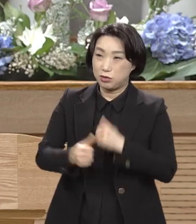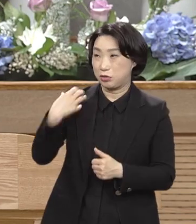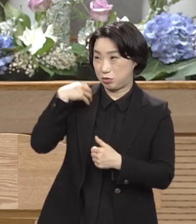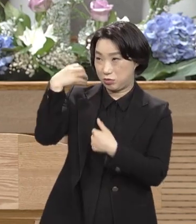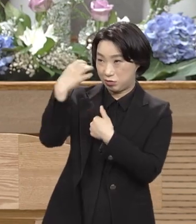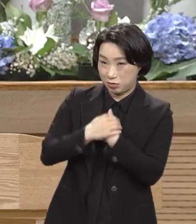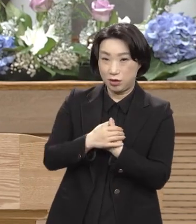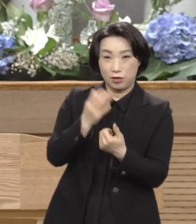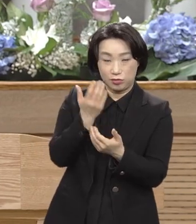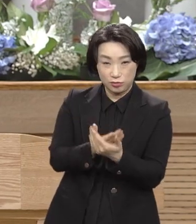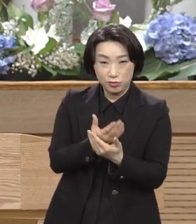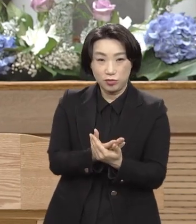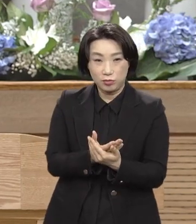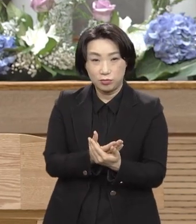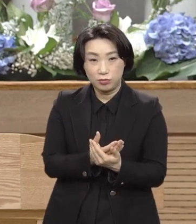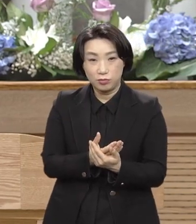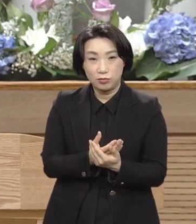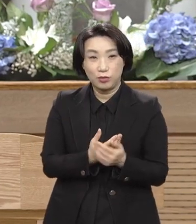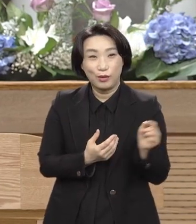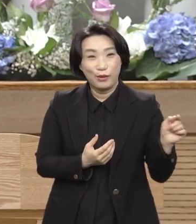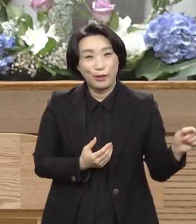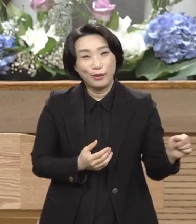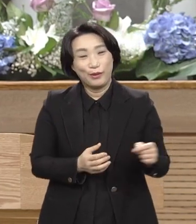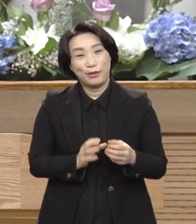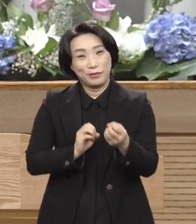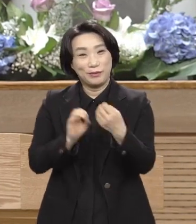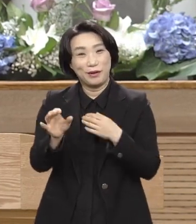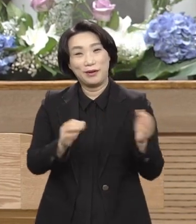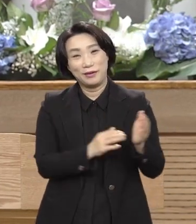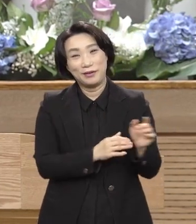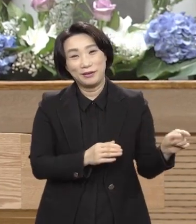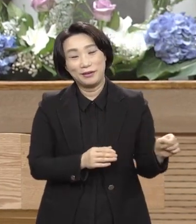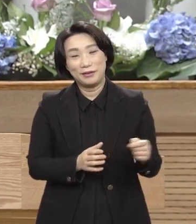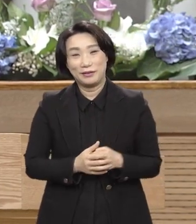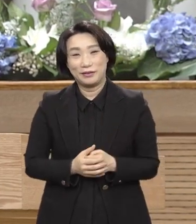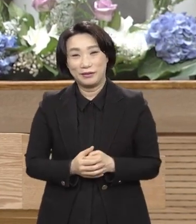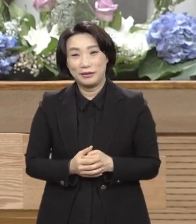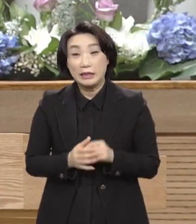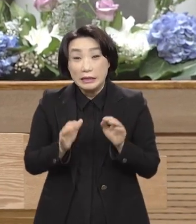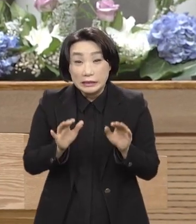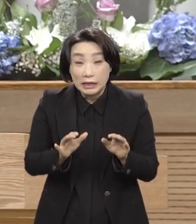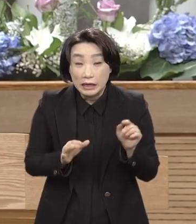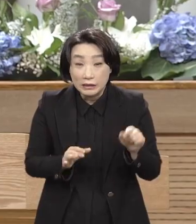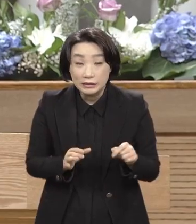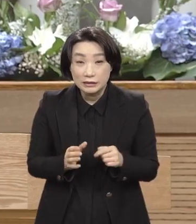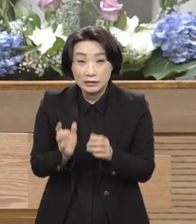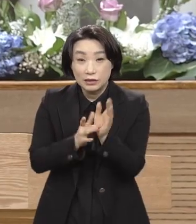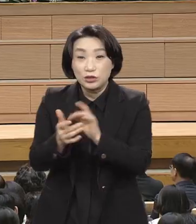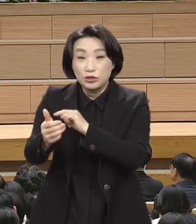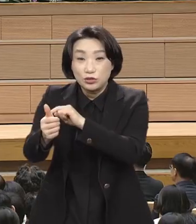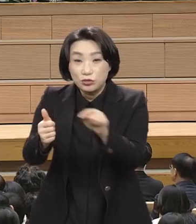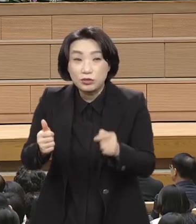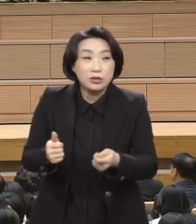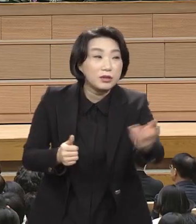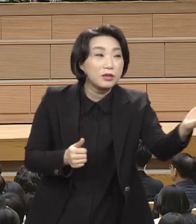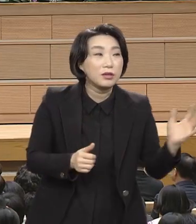돌릴 기여다. 그러니까 그를 죽인 그들이 다